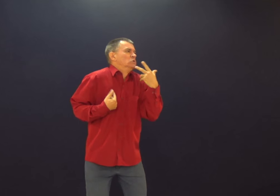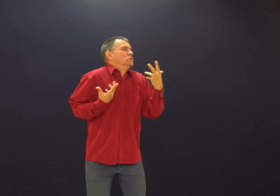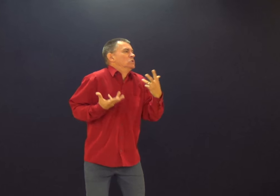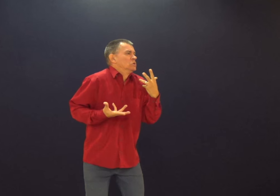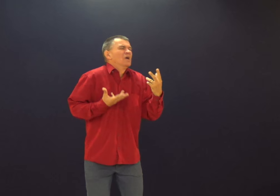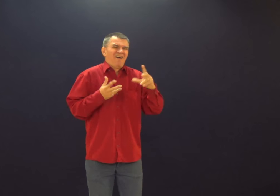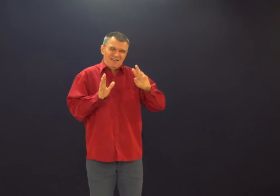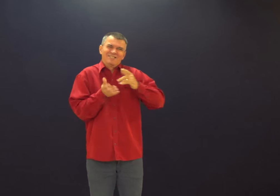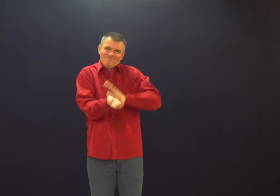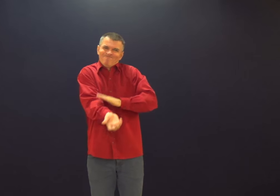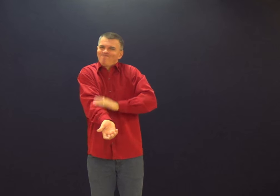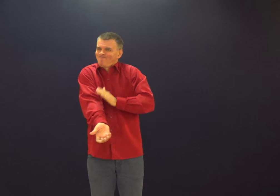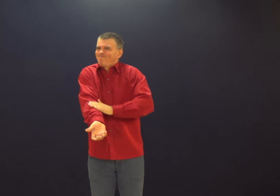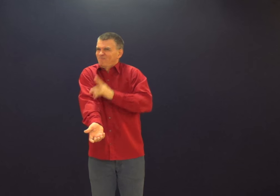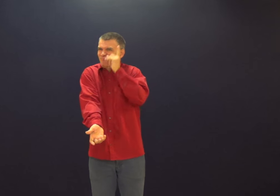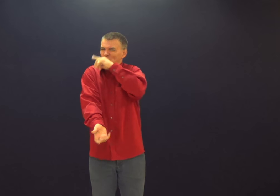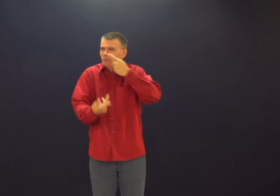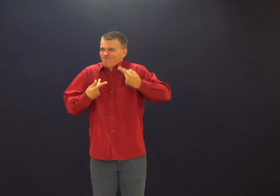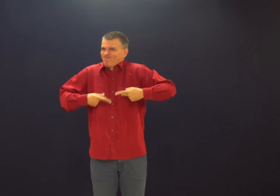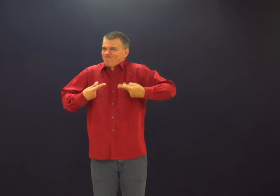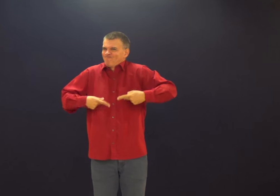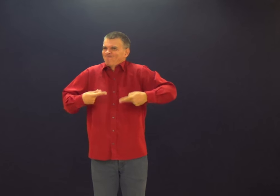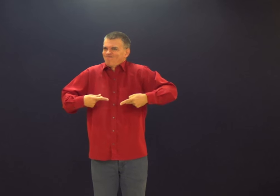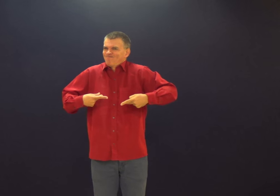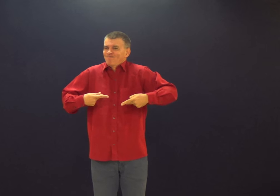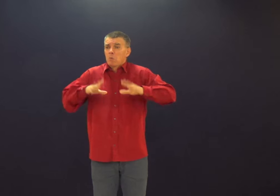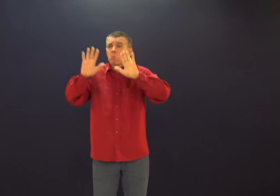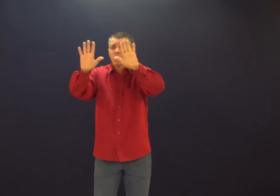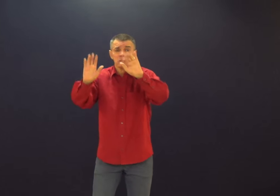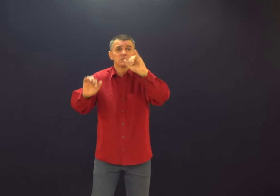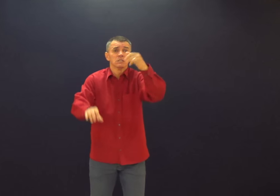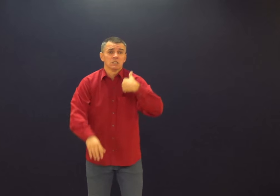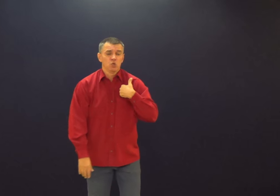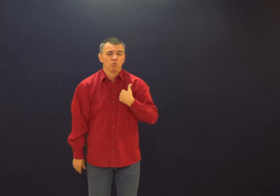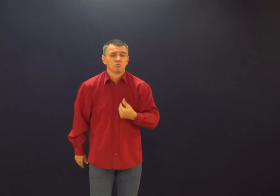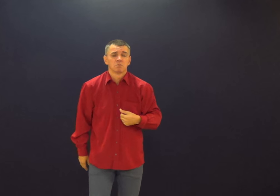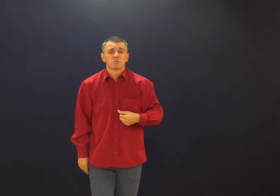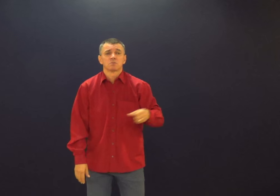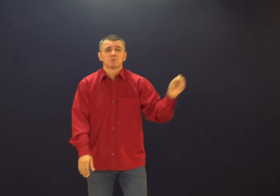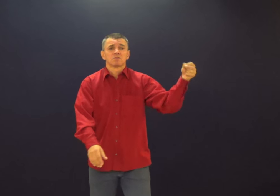cerveja. Eu quero isso. É vício. E é uma coisa do corpo. Isso é bem complicado.